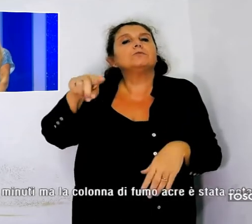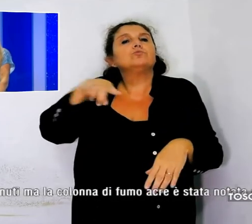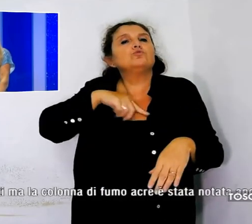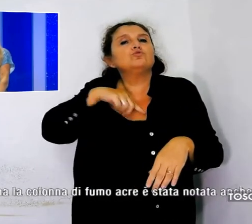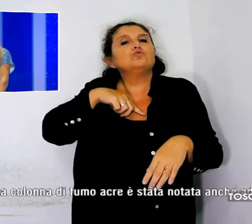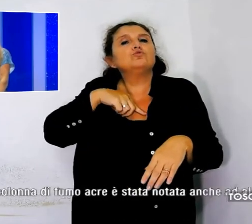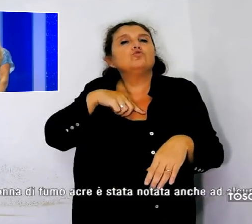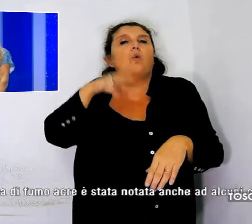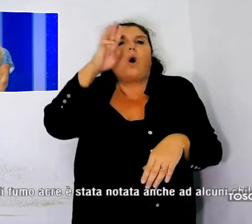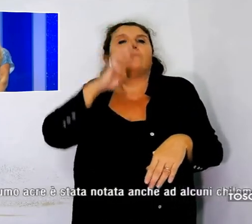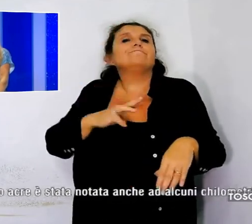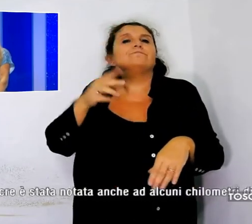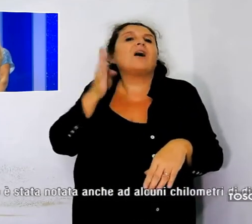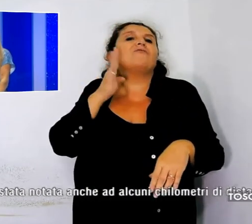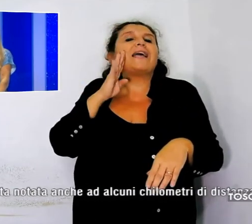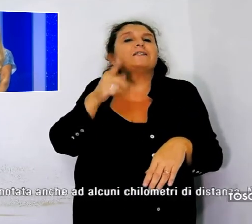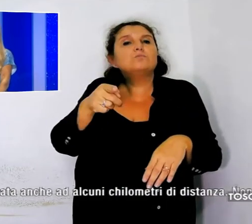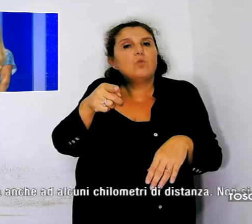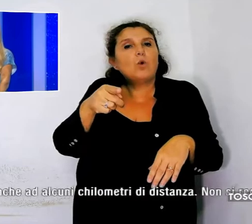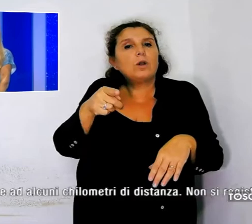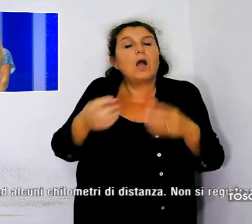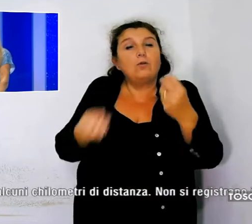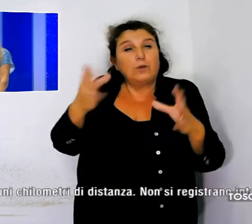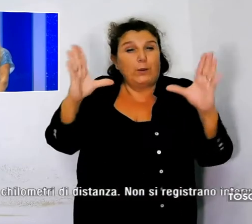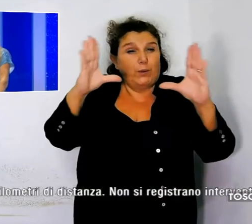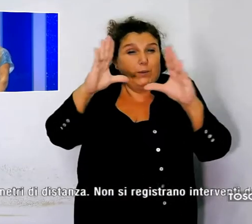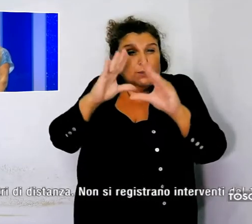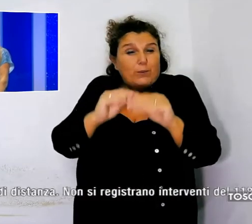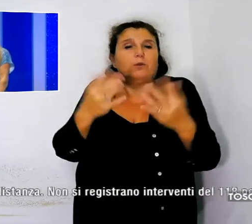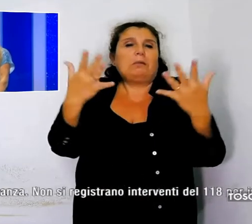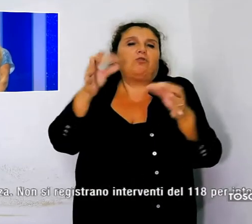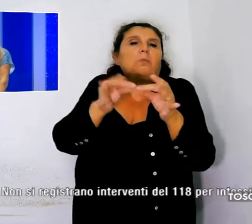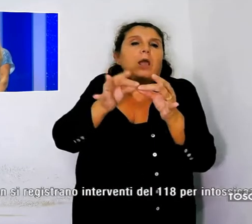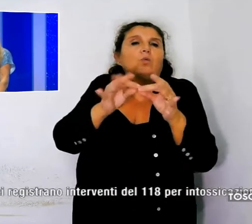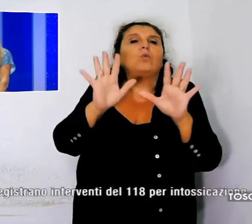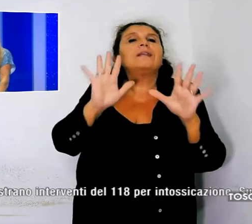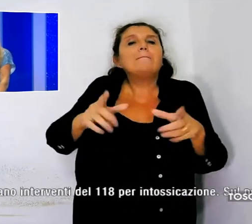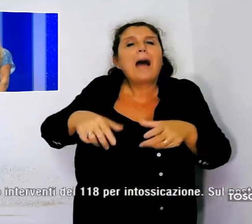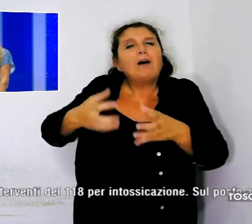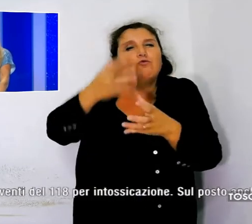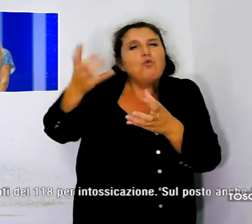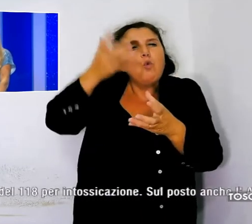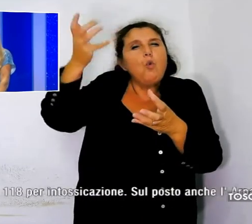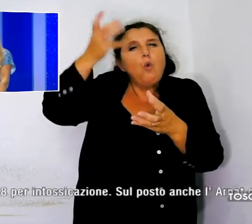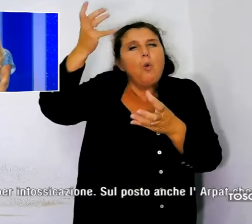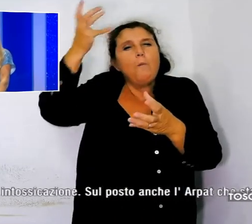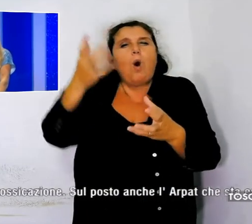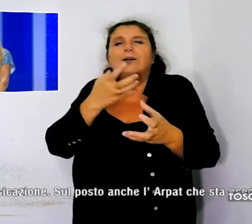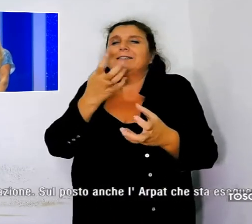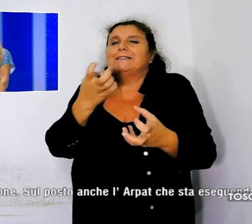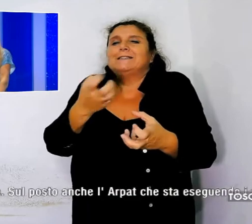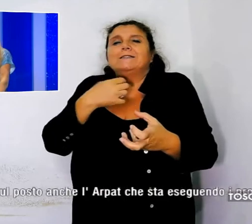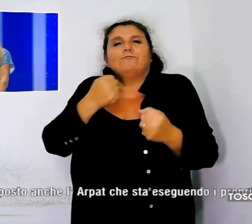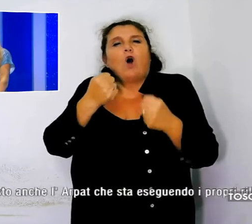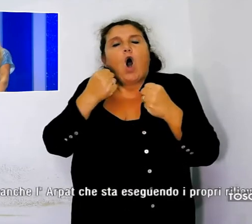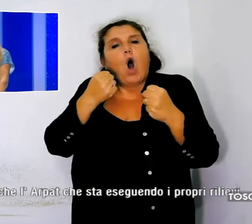Il rogo è stato spento dopo alcune decine di minuti, ma la colonna di fumo acre è stata annotata ad